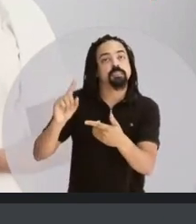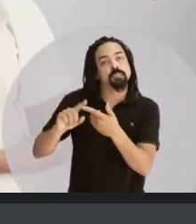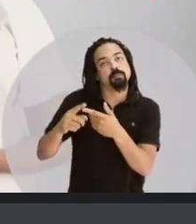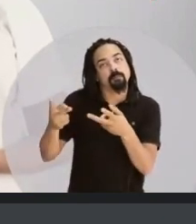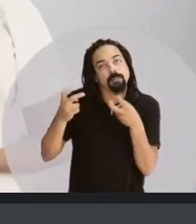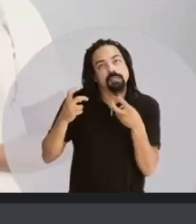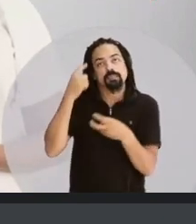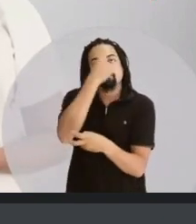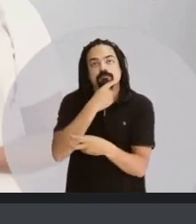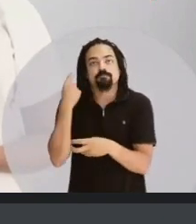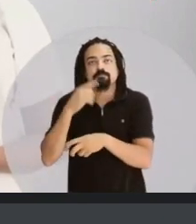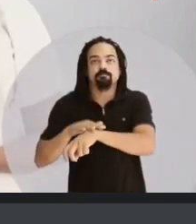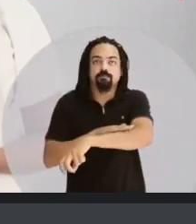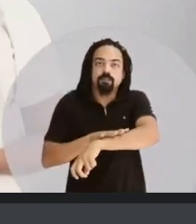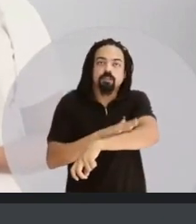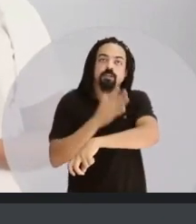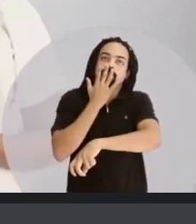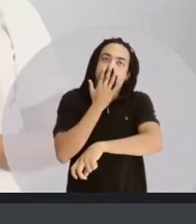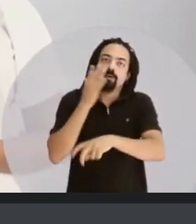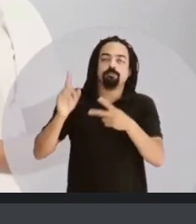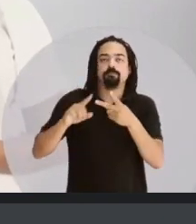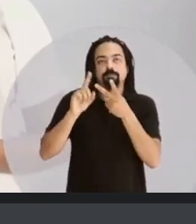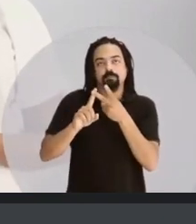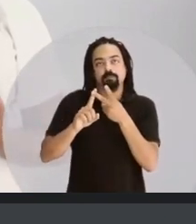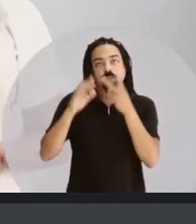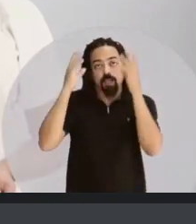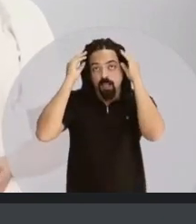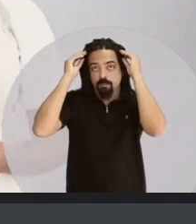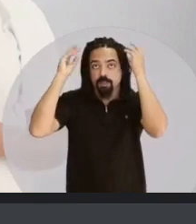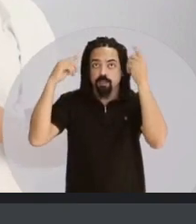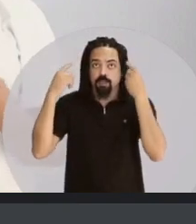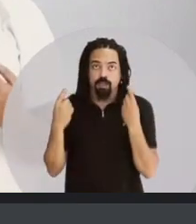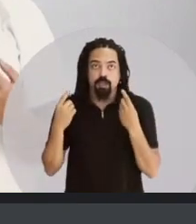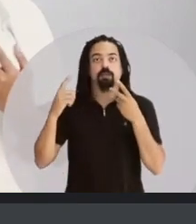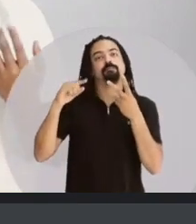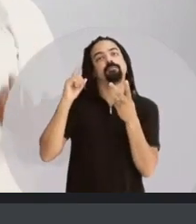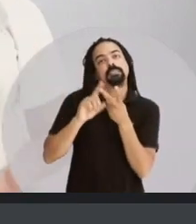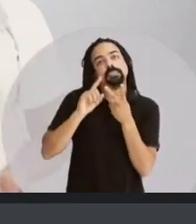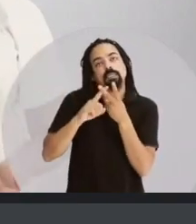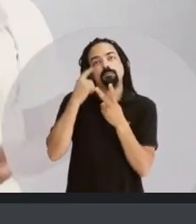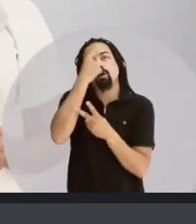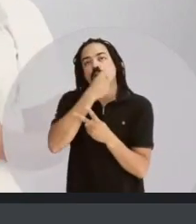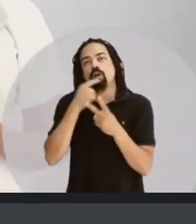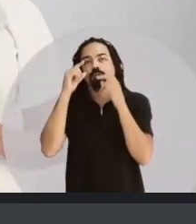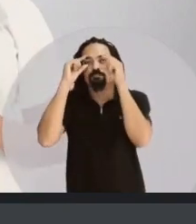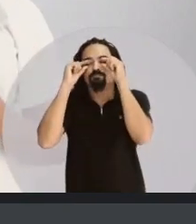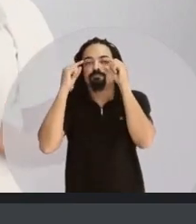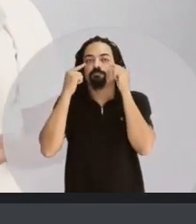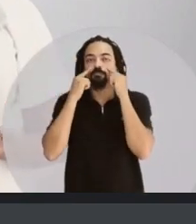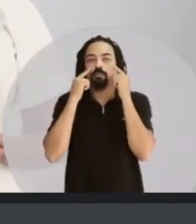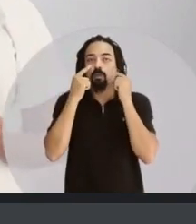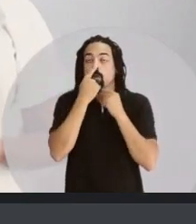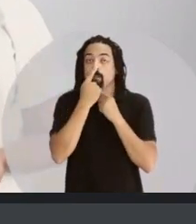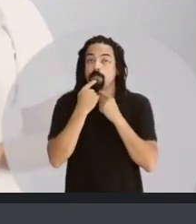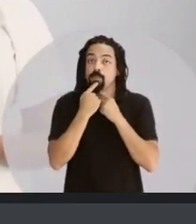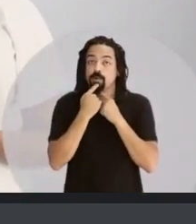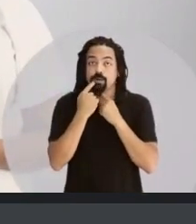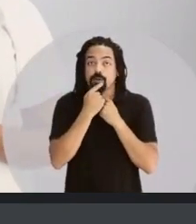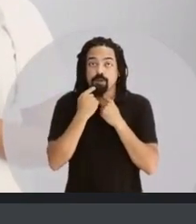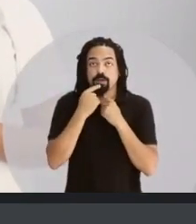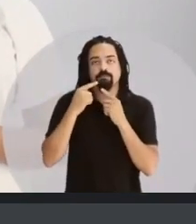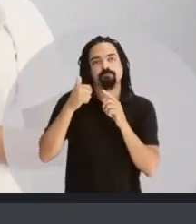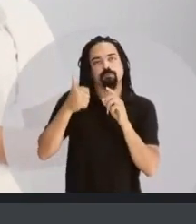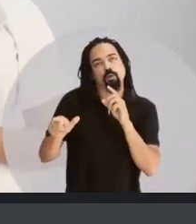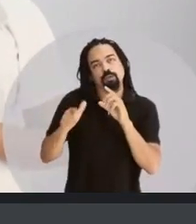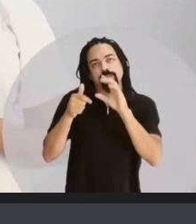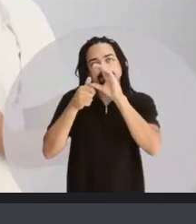e se baseia no fenótipo das pessoas, como, por exemplo, na cor da pele, na textura dos cabelos, na formação da face, dos olhos, do